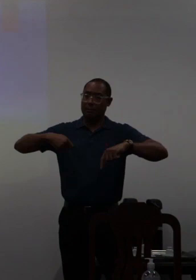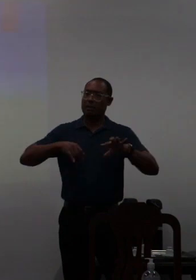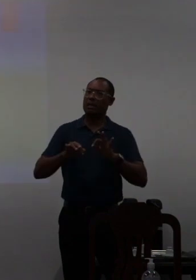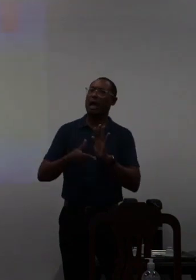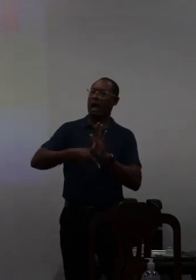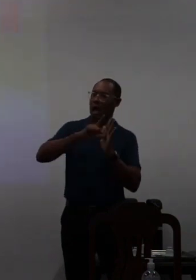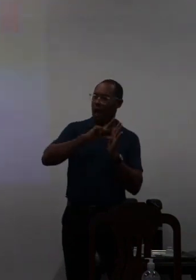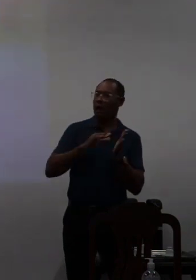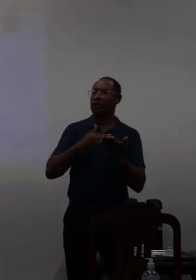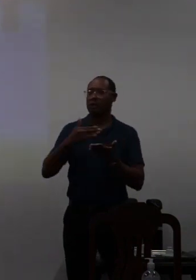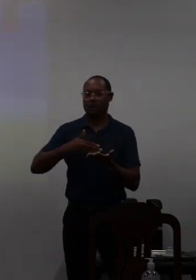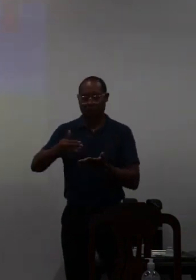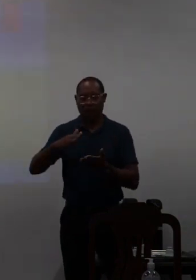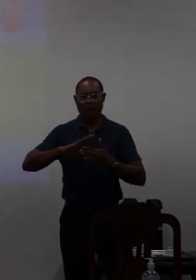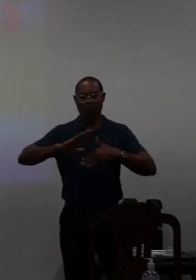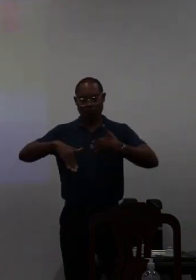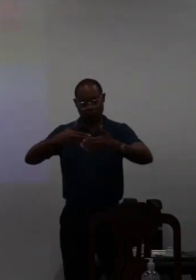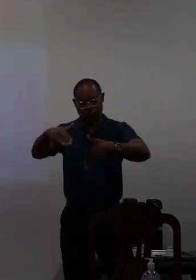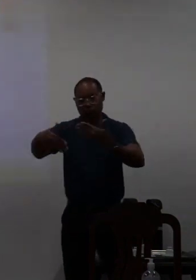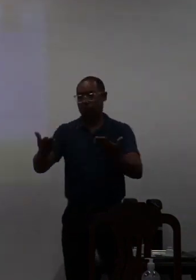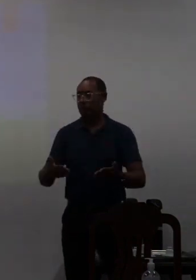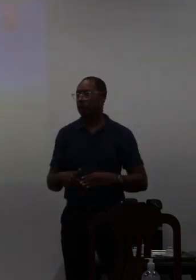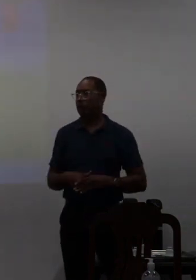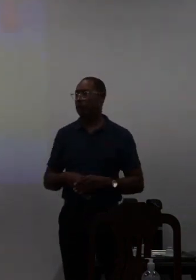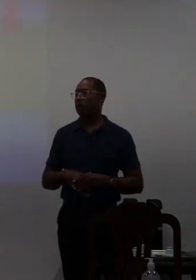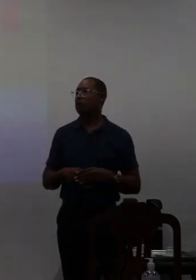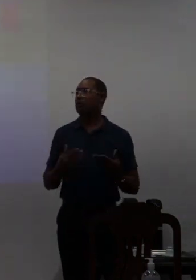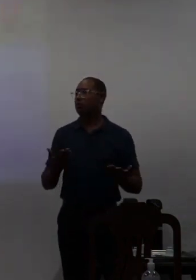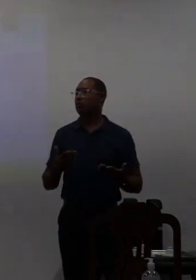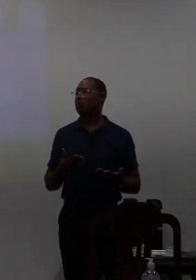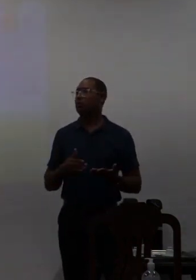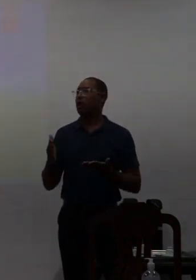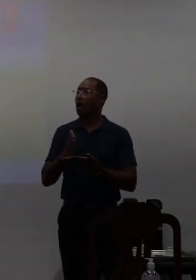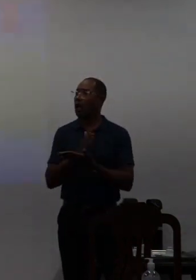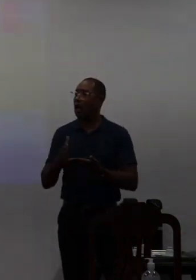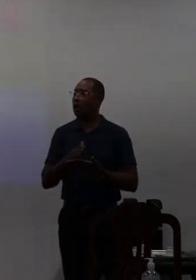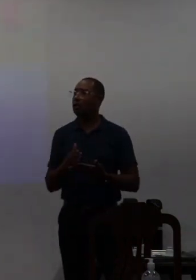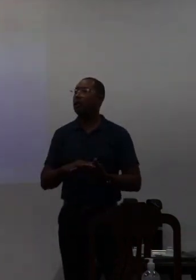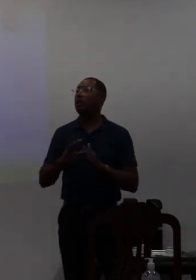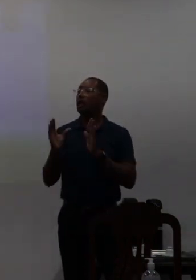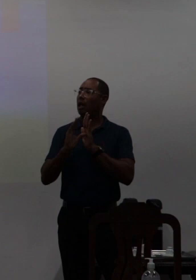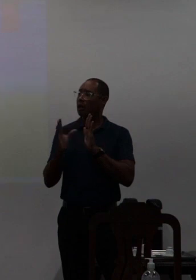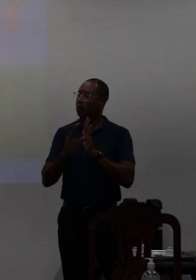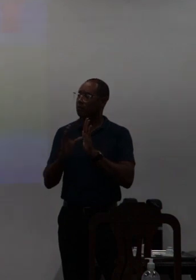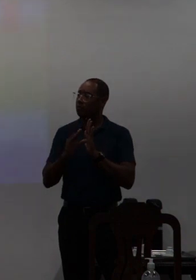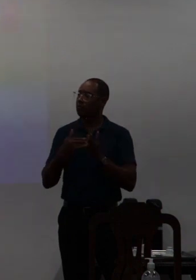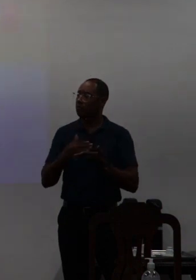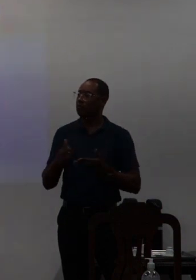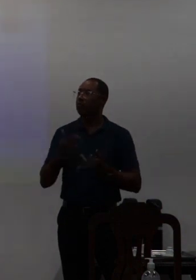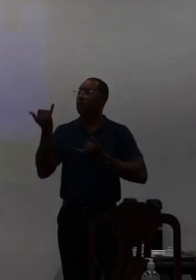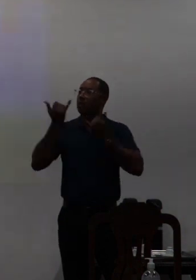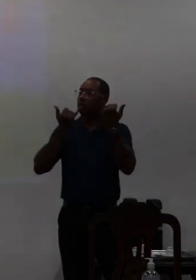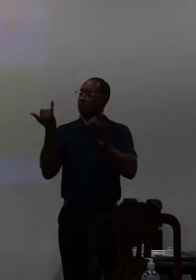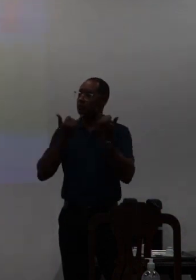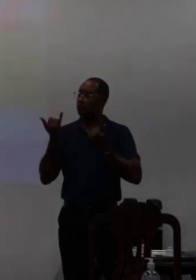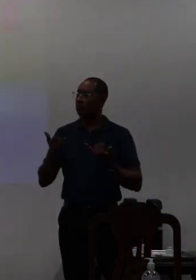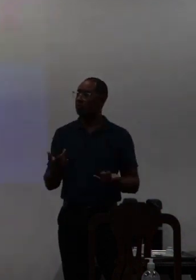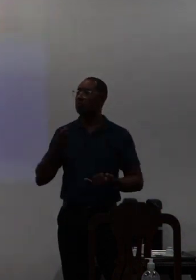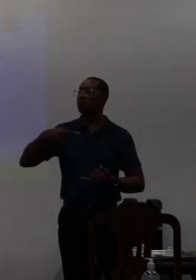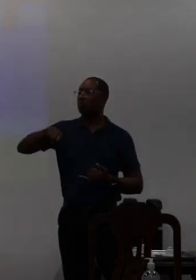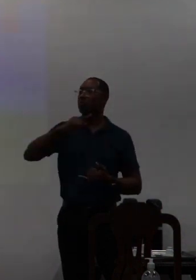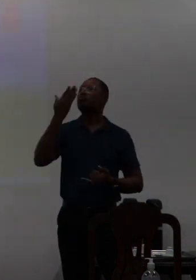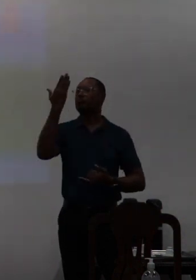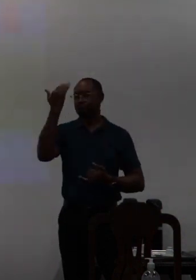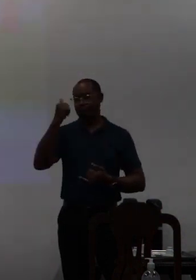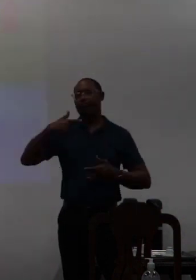se antever a esse processo em muitos momentos a comunidade está passando alguma informação que a gente